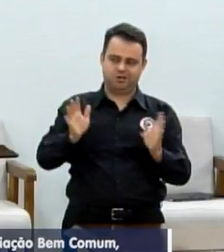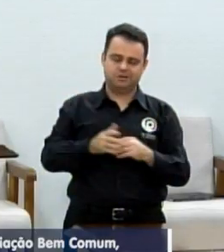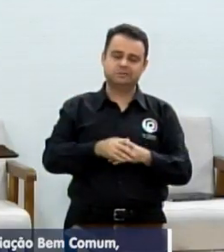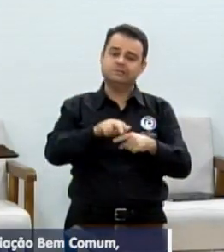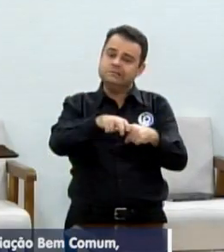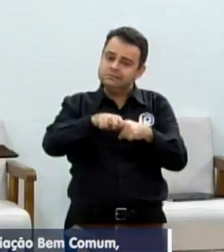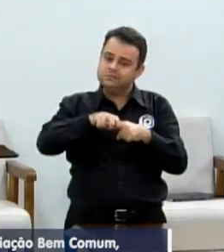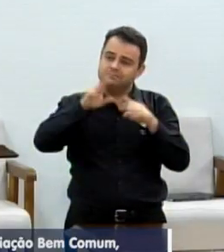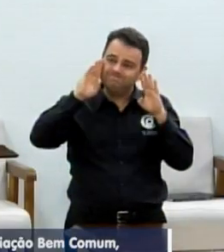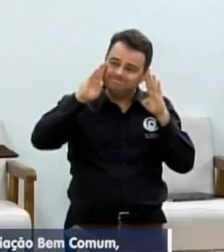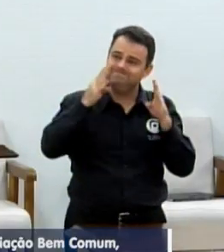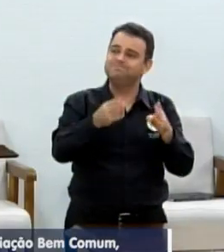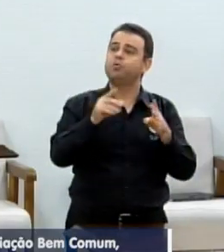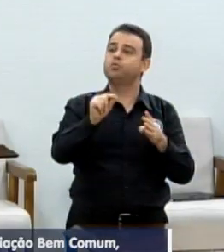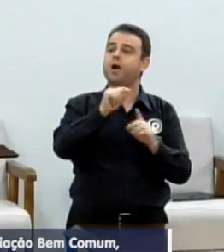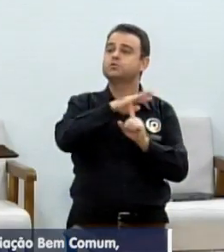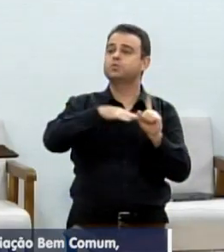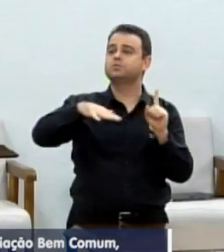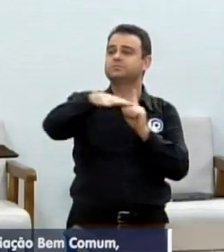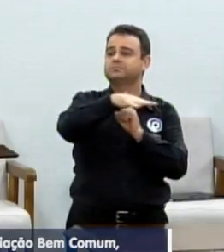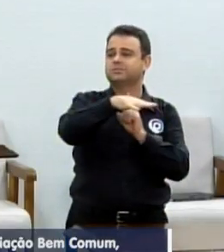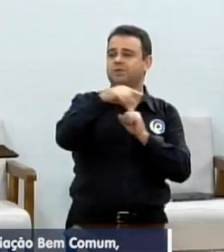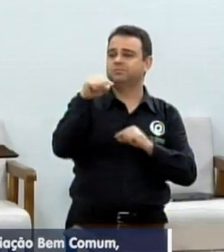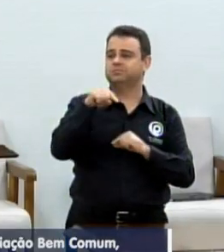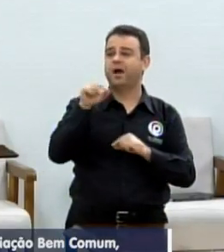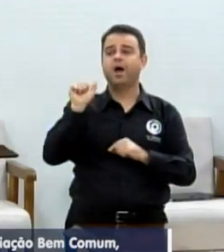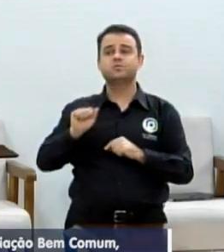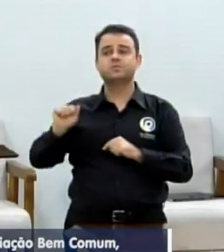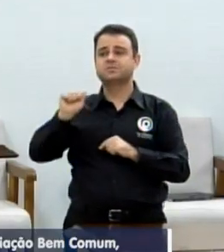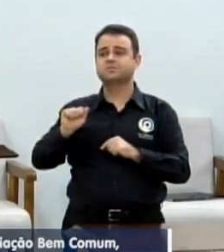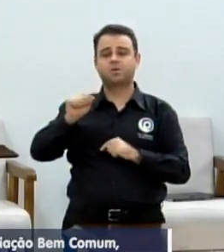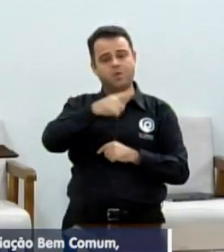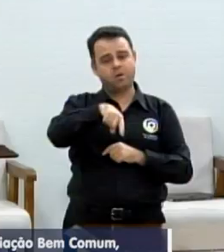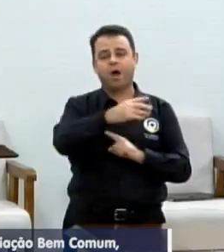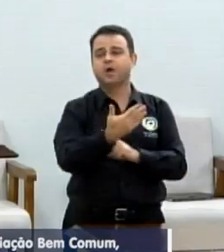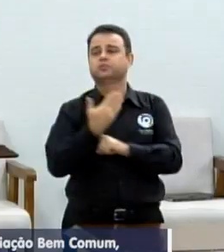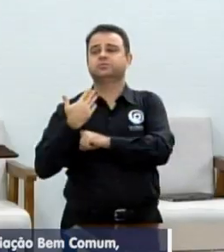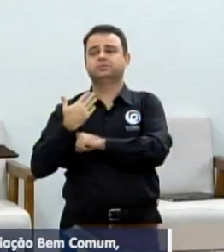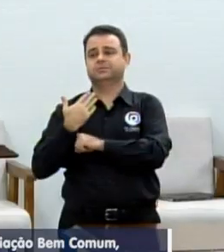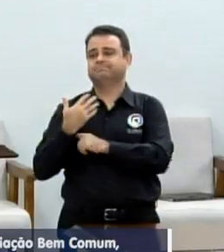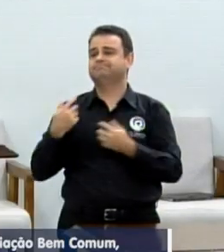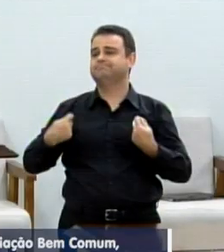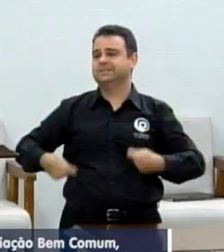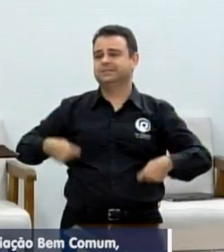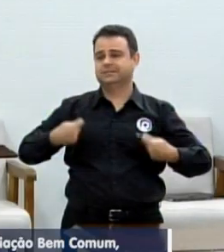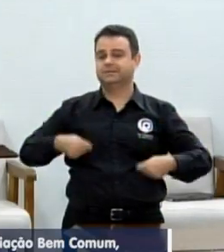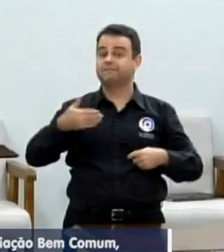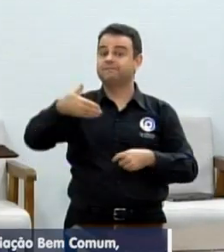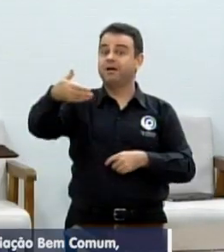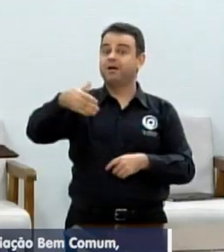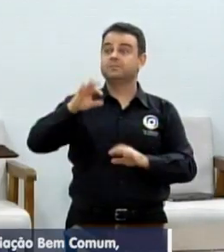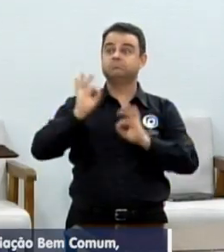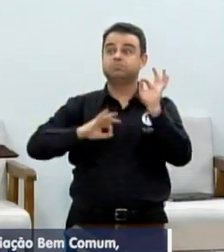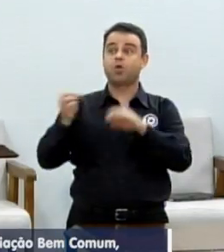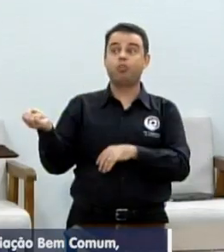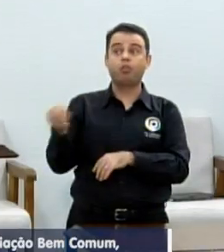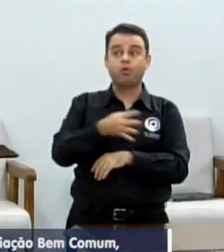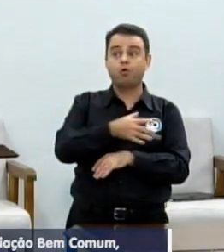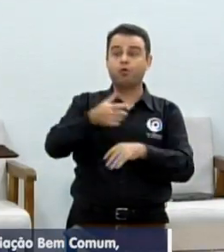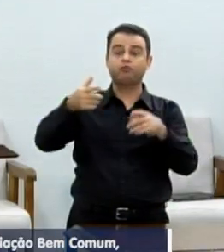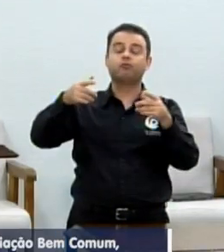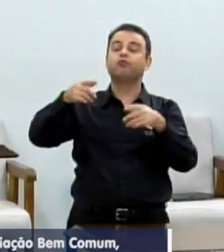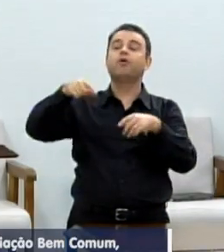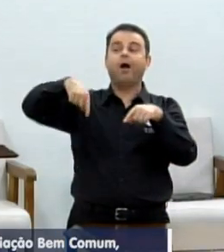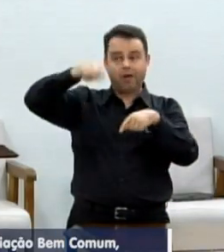olhem a nossa associação, que nós precisamos muito de apoio, que nós vamos começar um novo trabalho agora, lá no João Paulo,